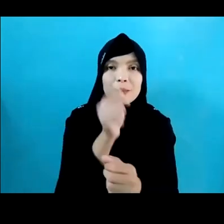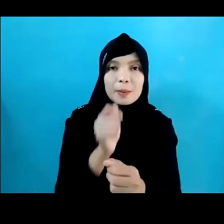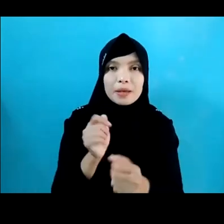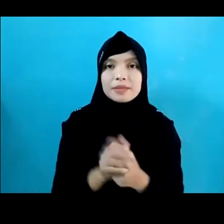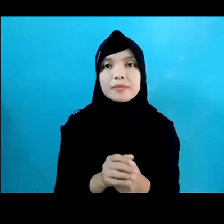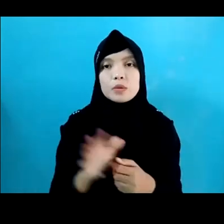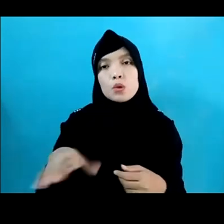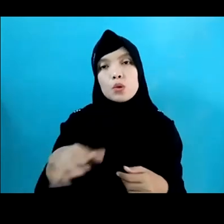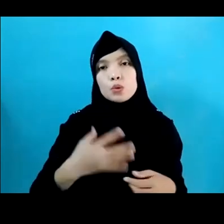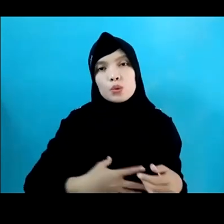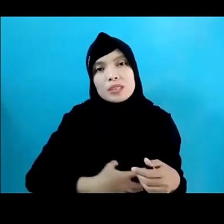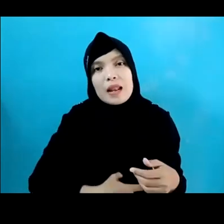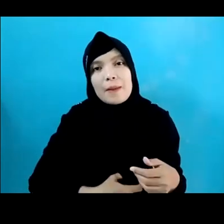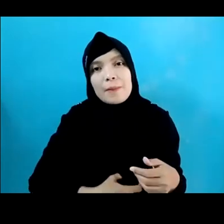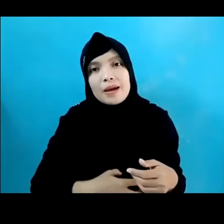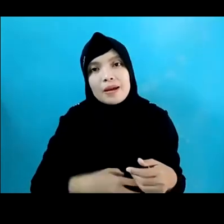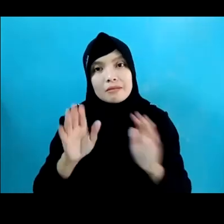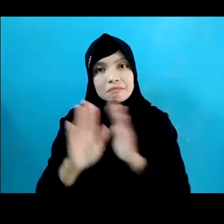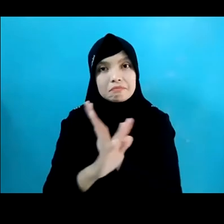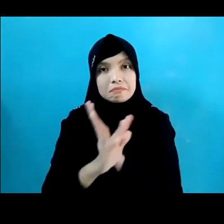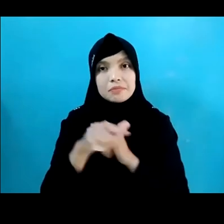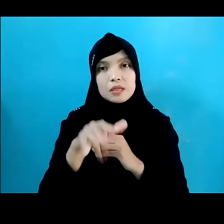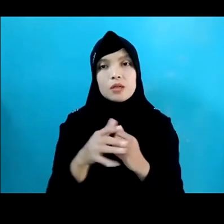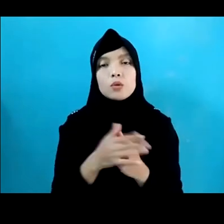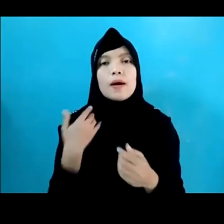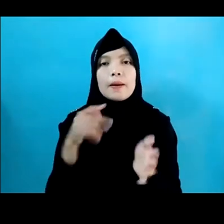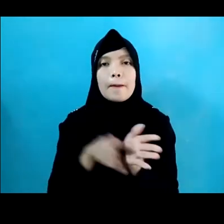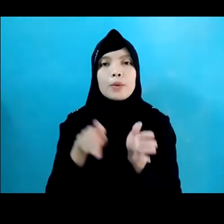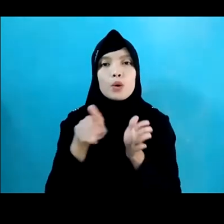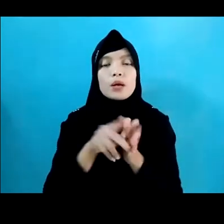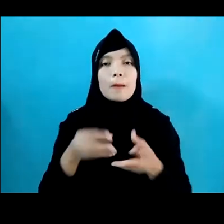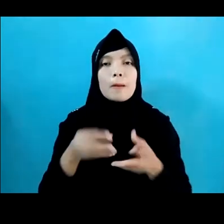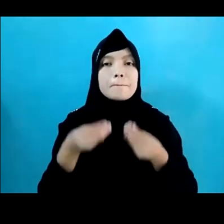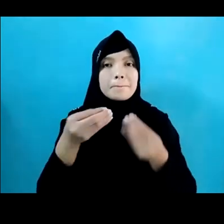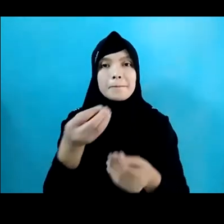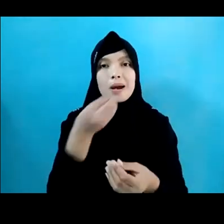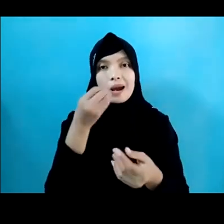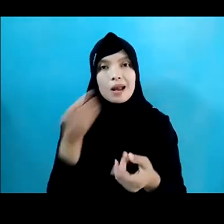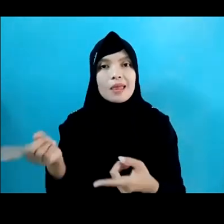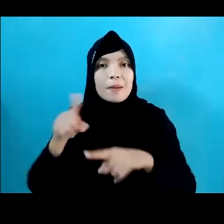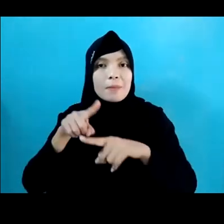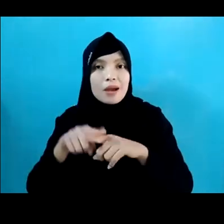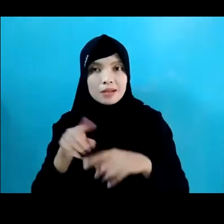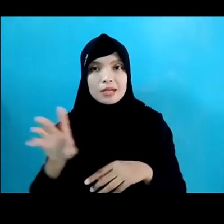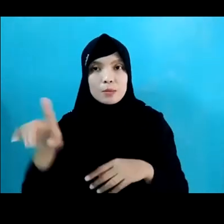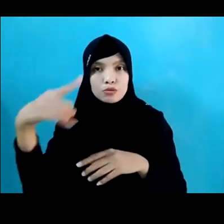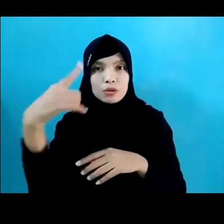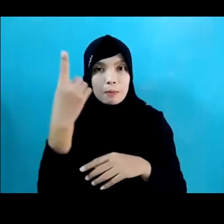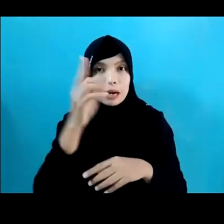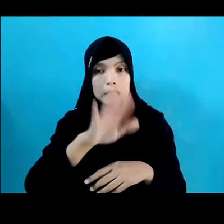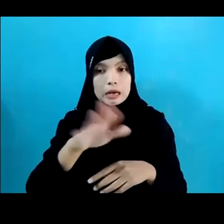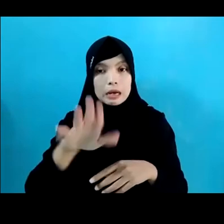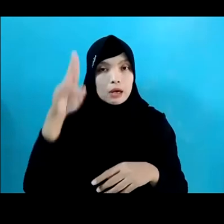Pemerintah Diharapkan Membuat Program Pemberian Makanan Tambahan Dan Mengutamakan Anak-anak Untuk Mengakses